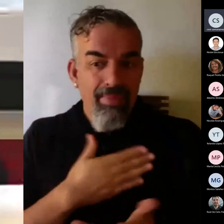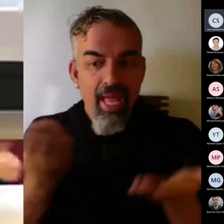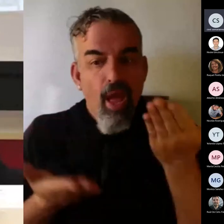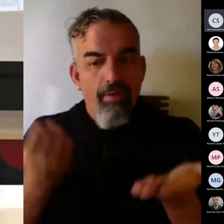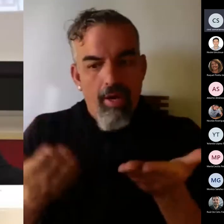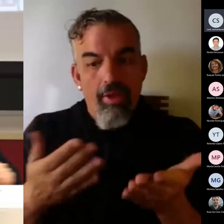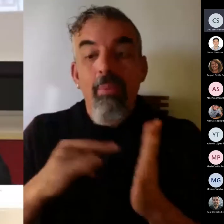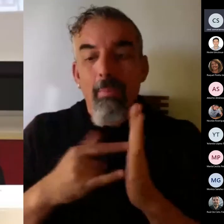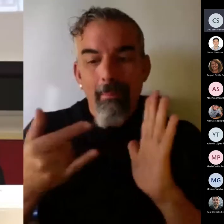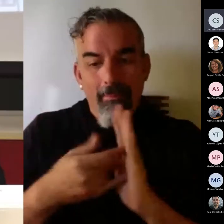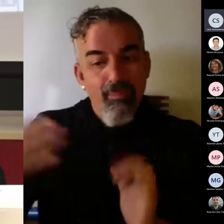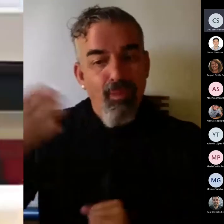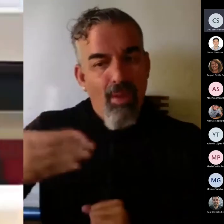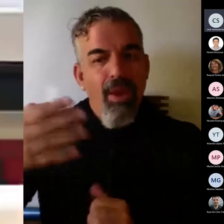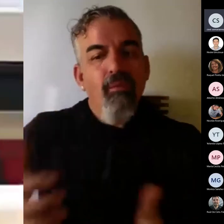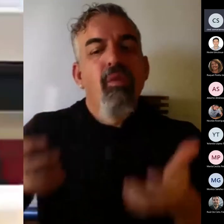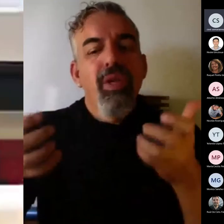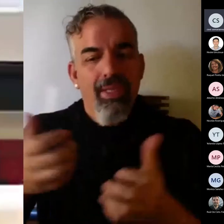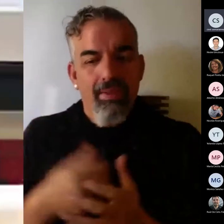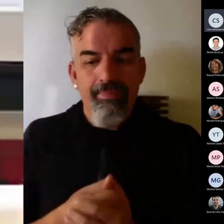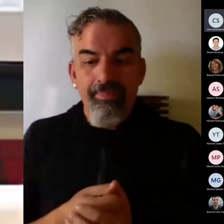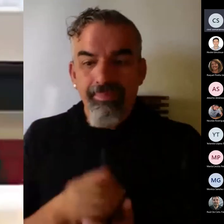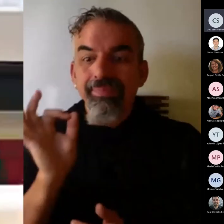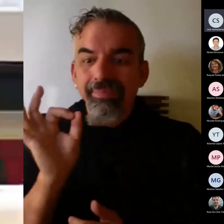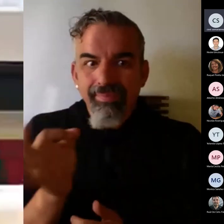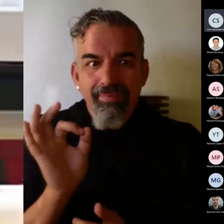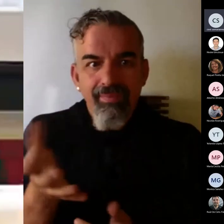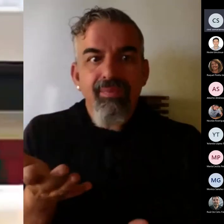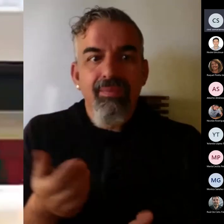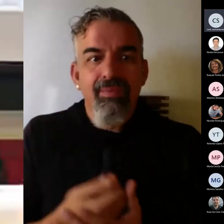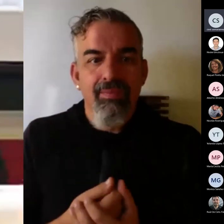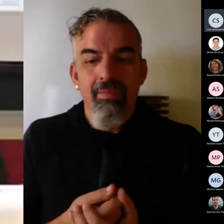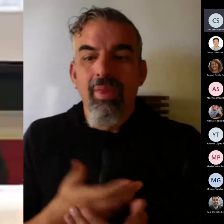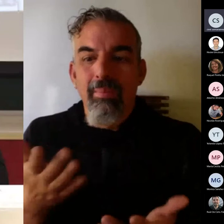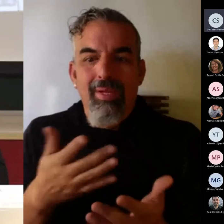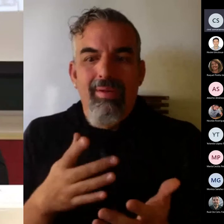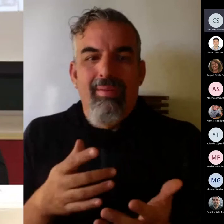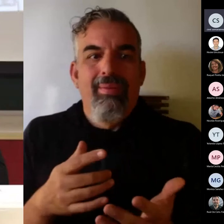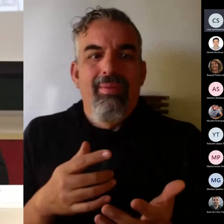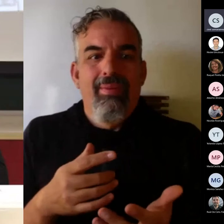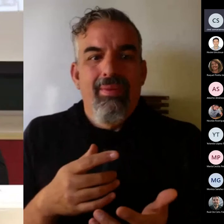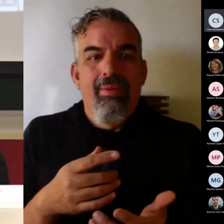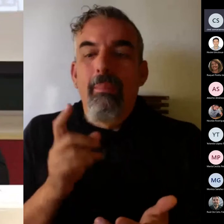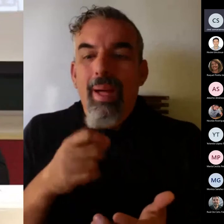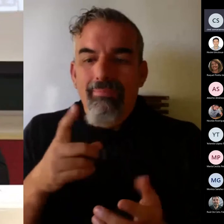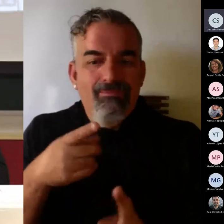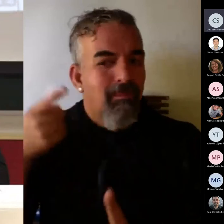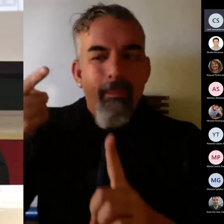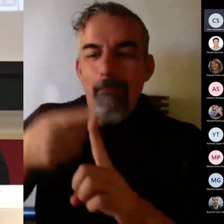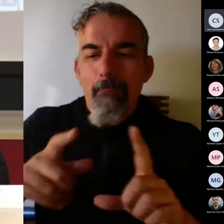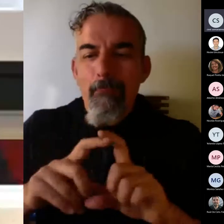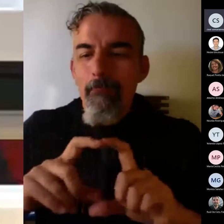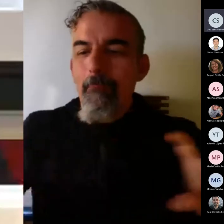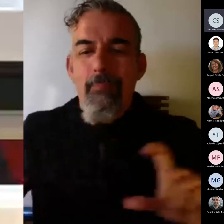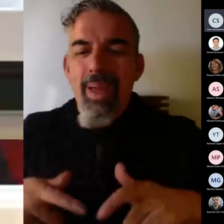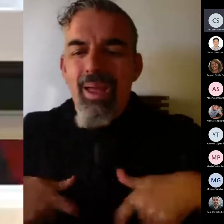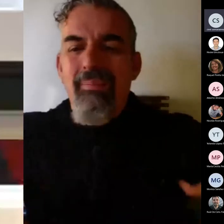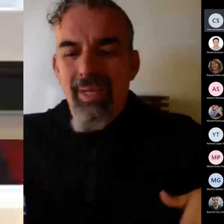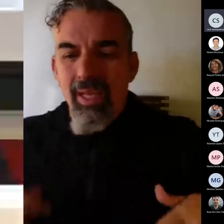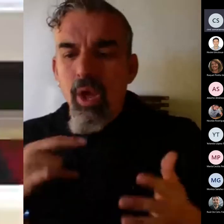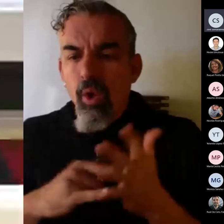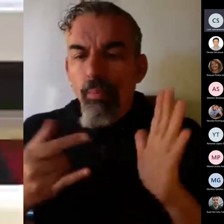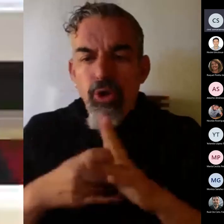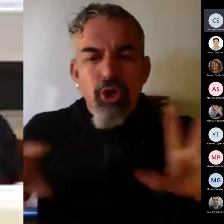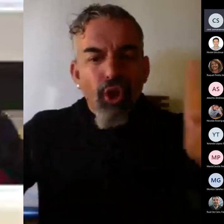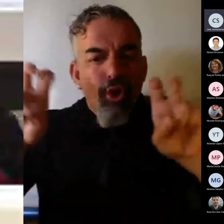Bologna y es cierto que no tenemos un BOE pero tenemos una NECA, tenemos una NECA que nos dice en cuántos proyectos de innovación docentes ha